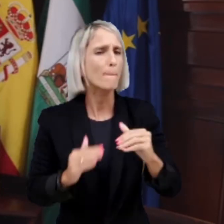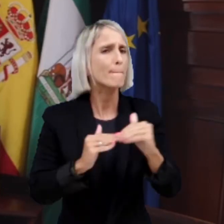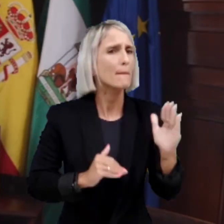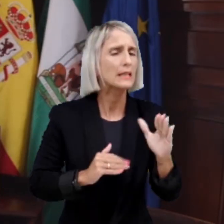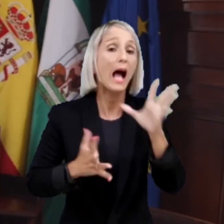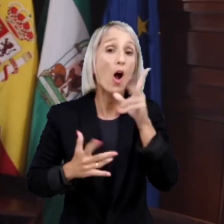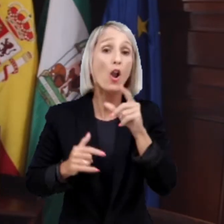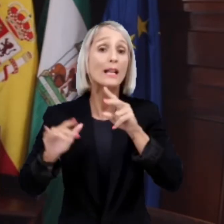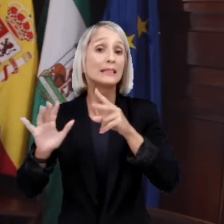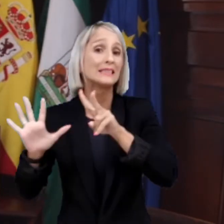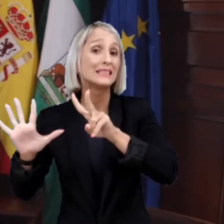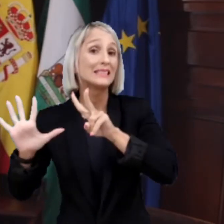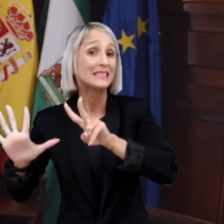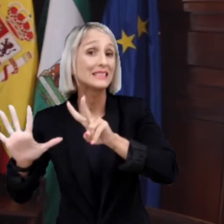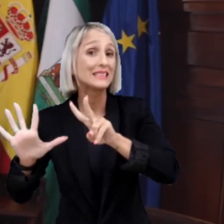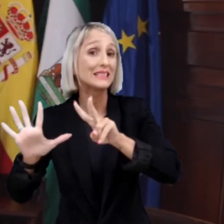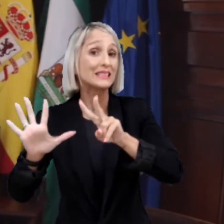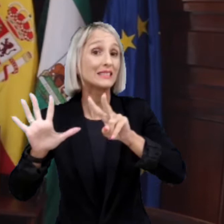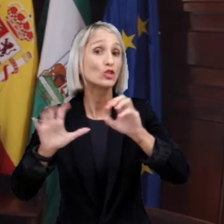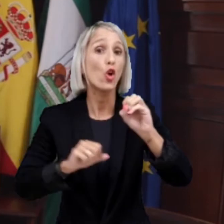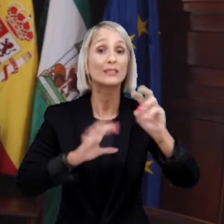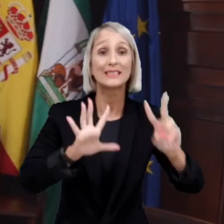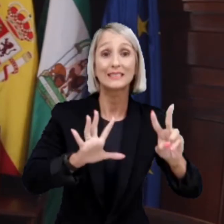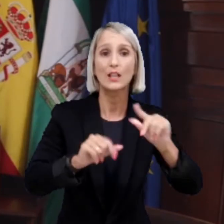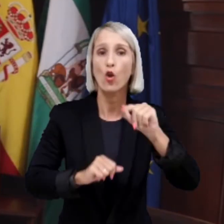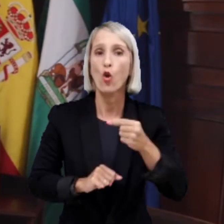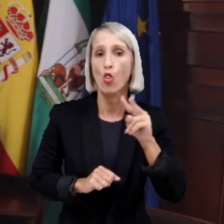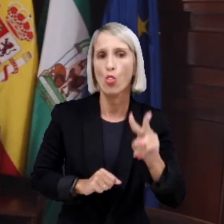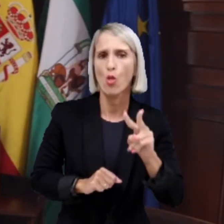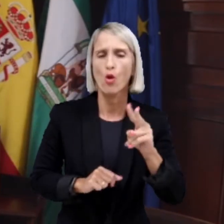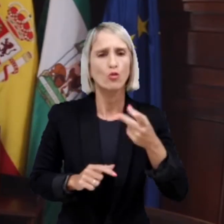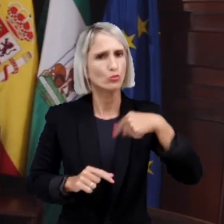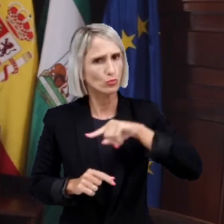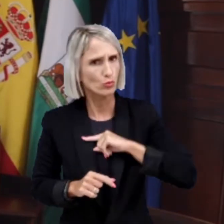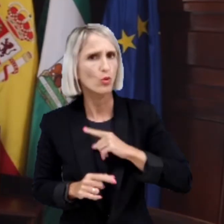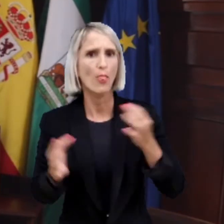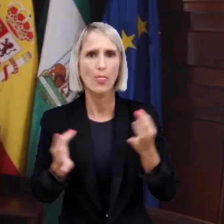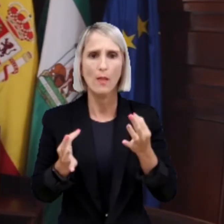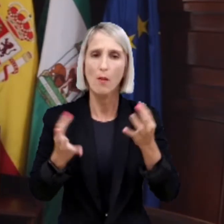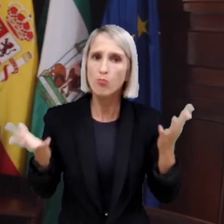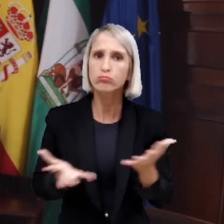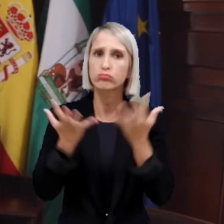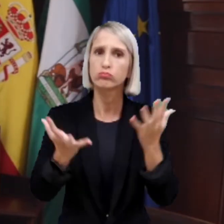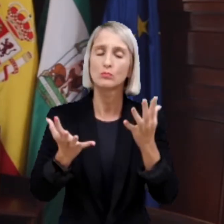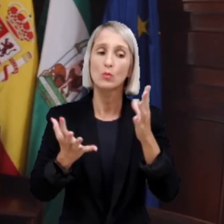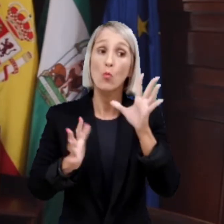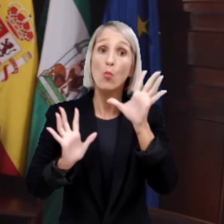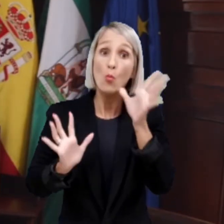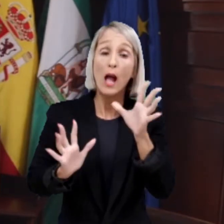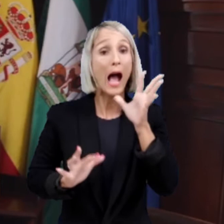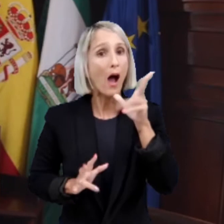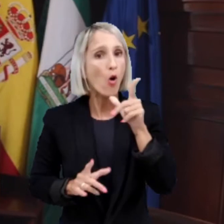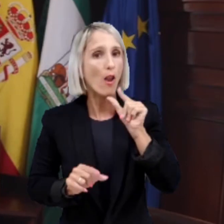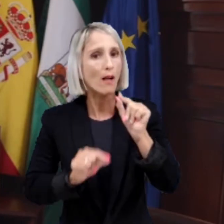algo más de 200. Estamos en 707,2. Eso es un dato para animarnos a seguir en esta línea de